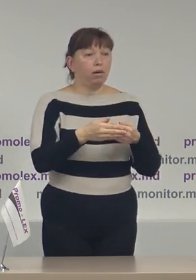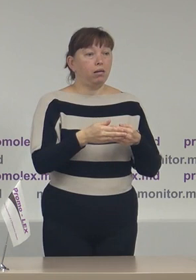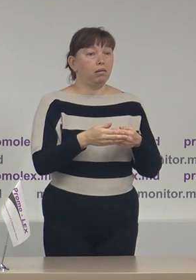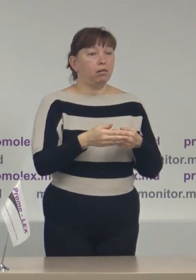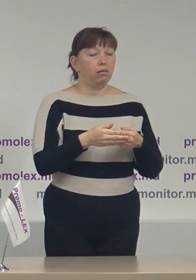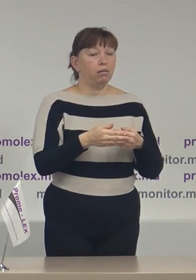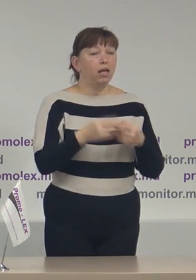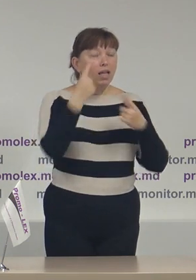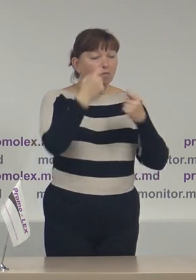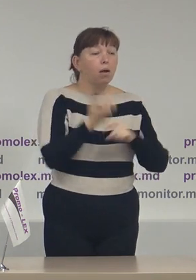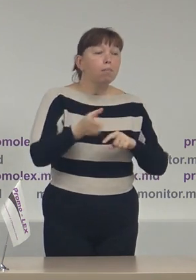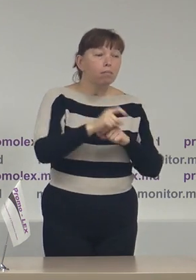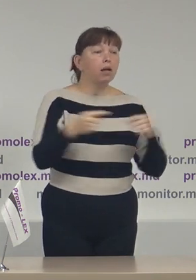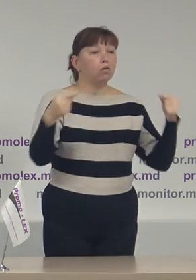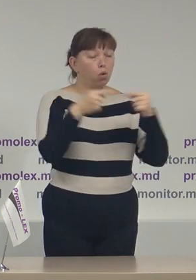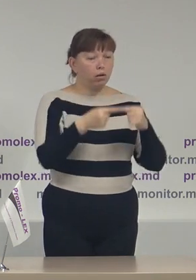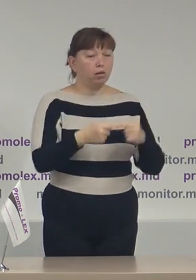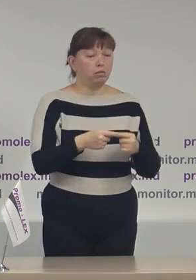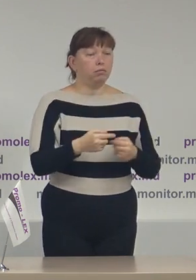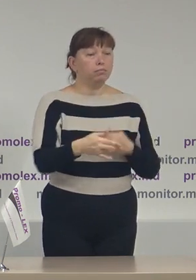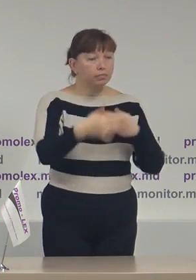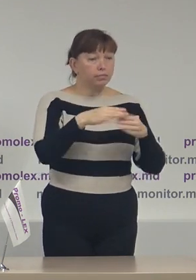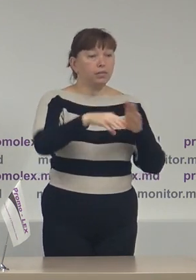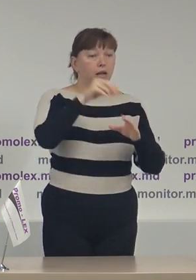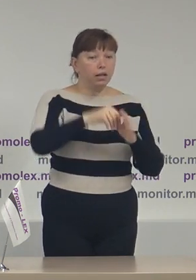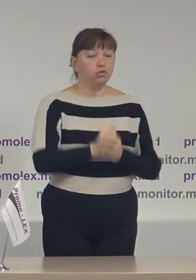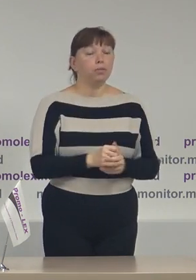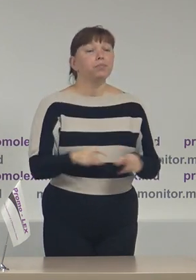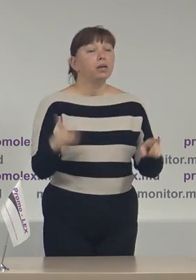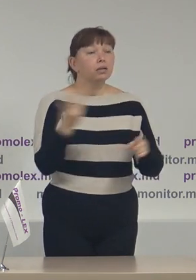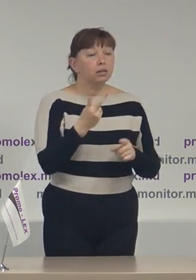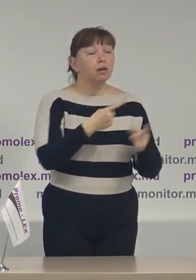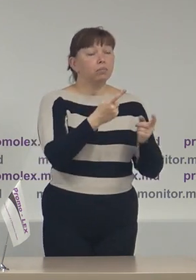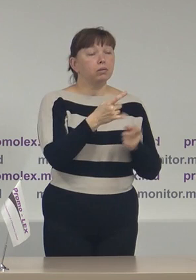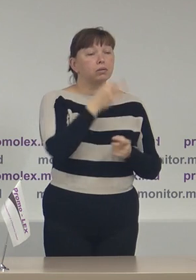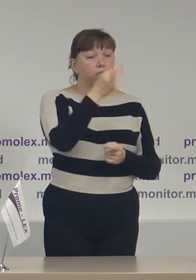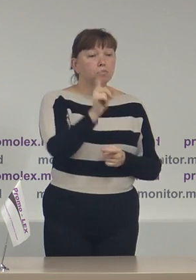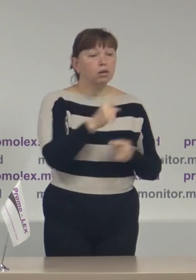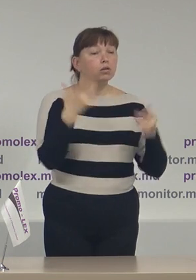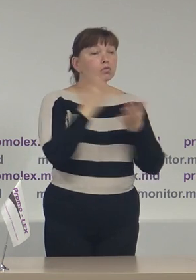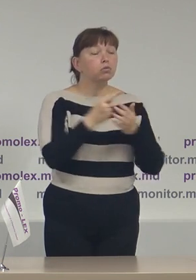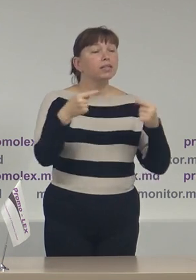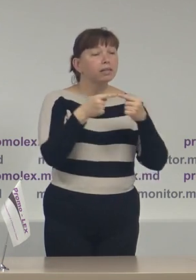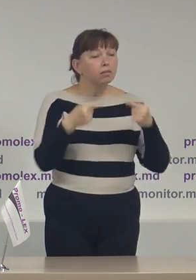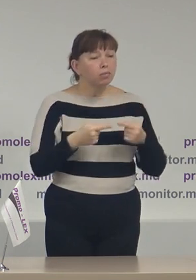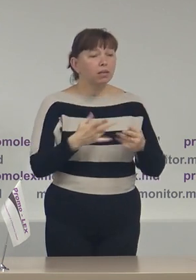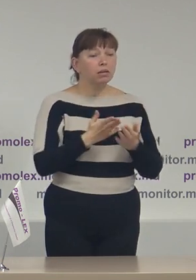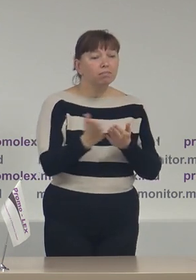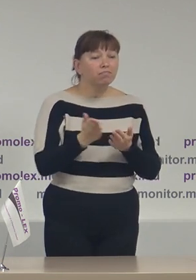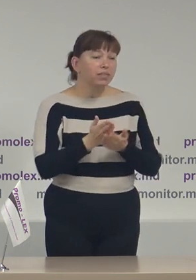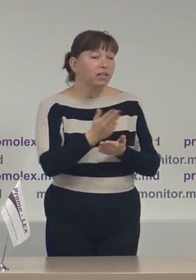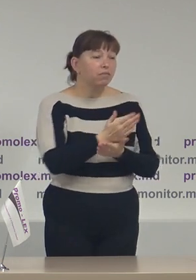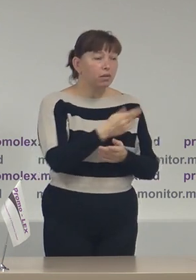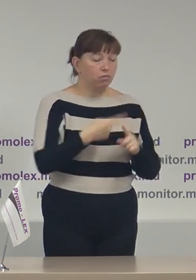cu informația din registru de stat alegătorilor trebuie să atragem atenție la anumite divieri care deja sunt